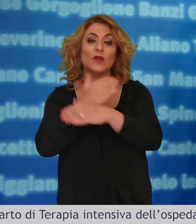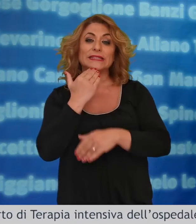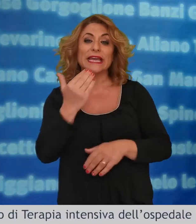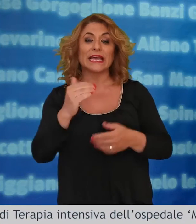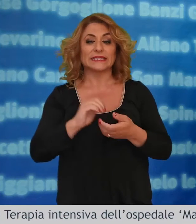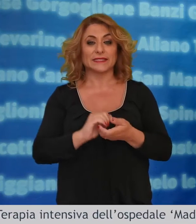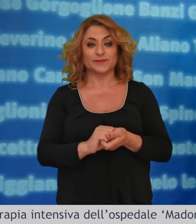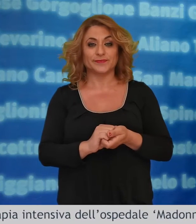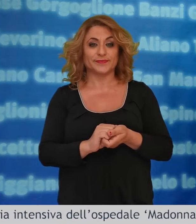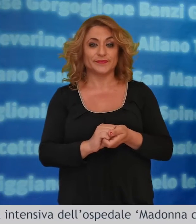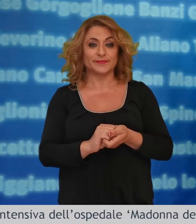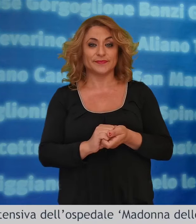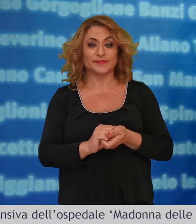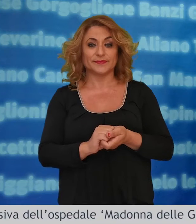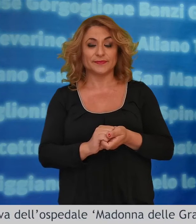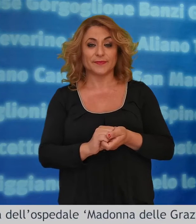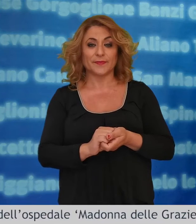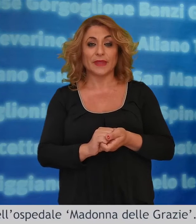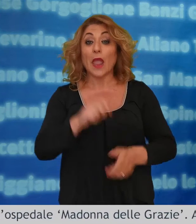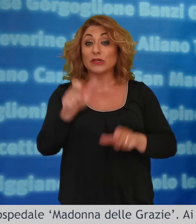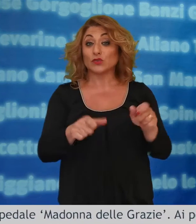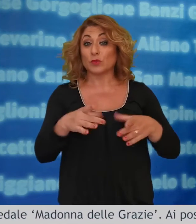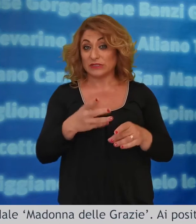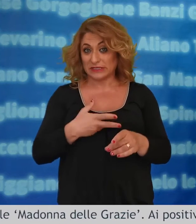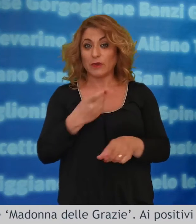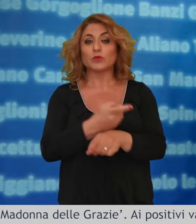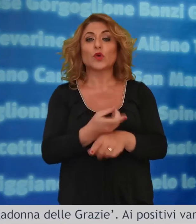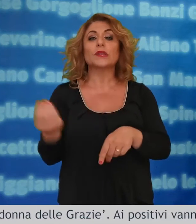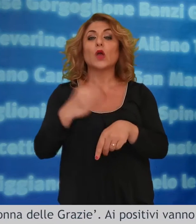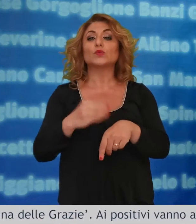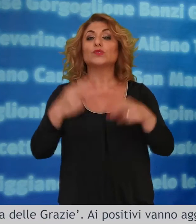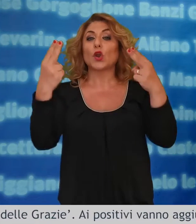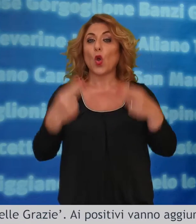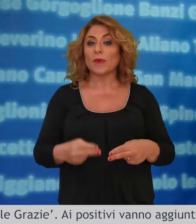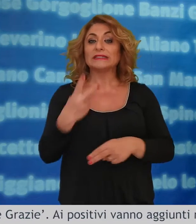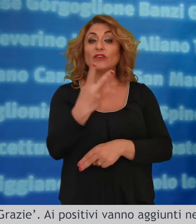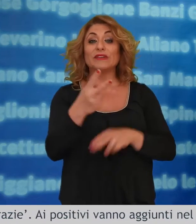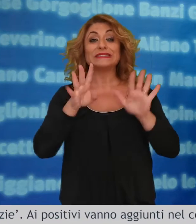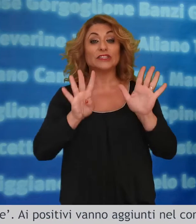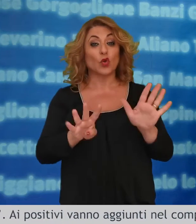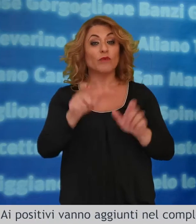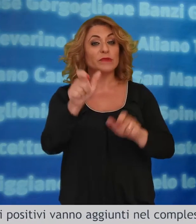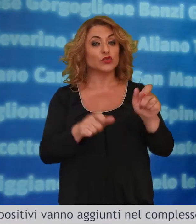ai positivi vanno aggiunti nel complesso 29 persone decedute